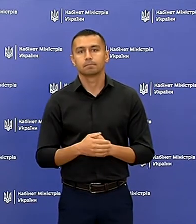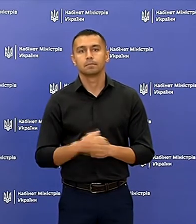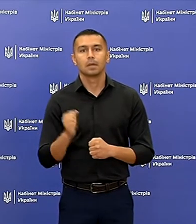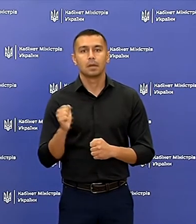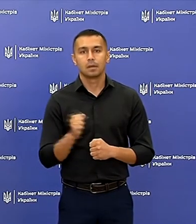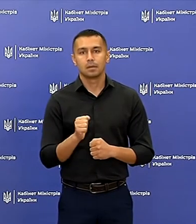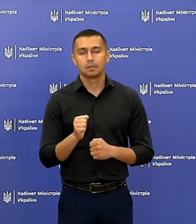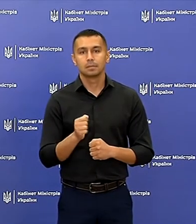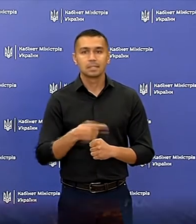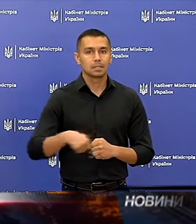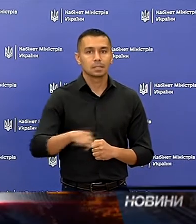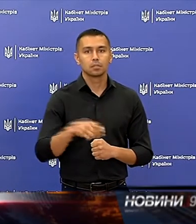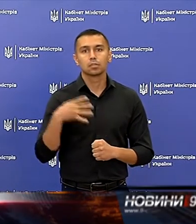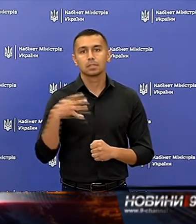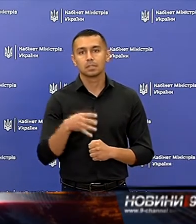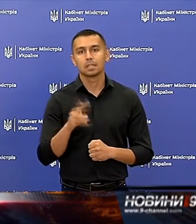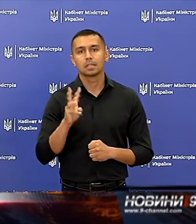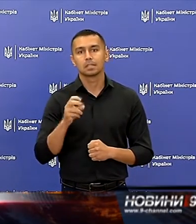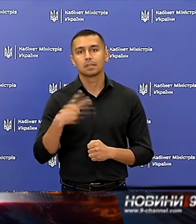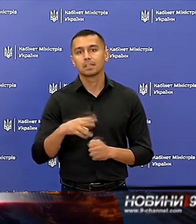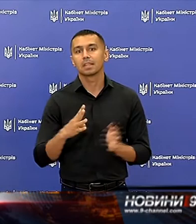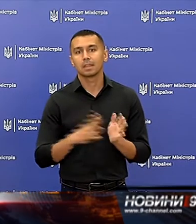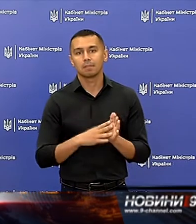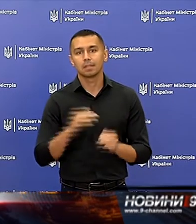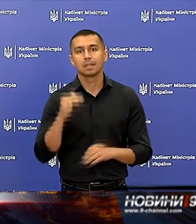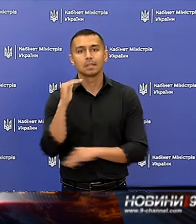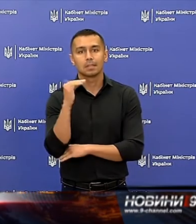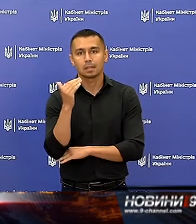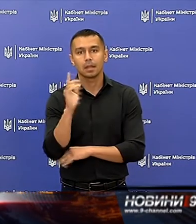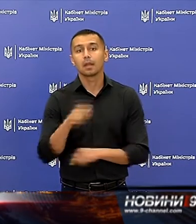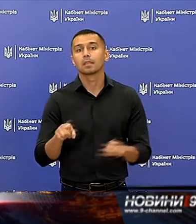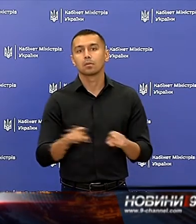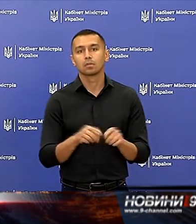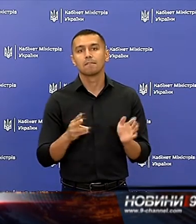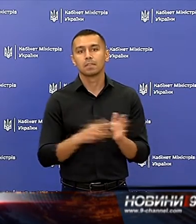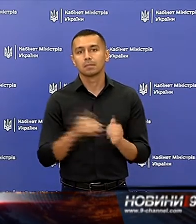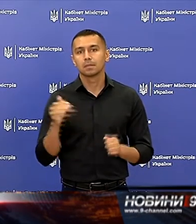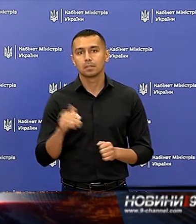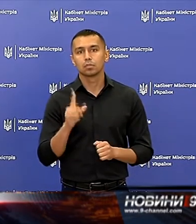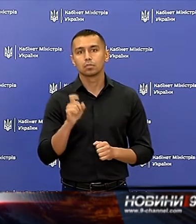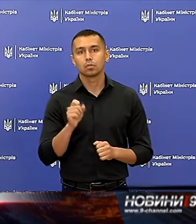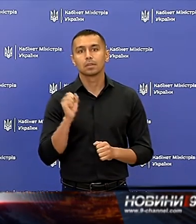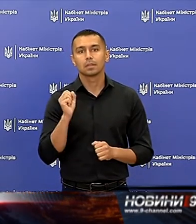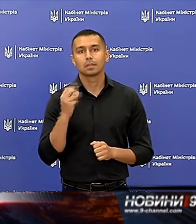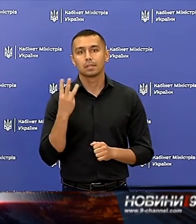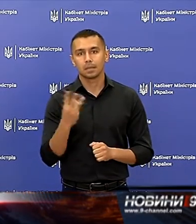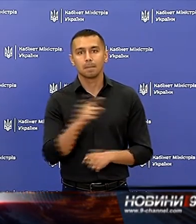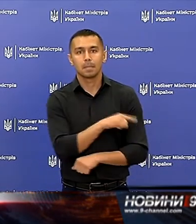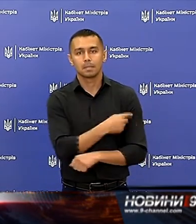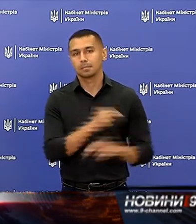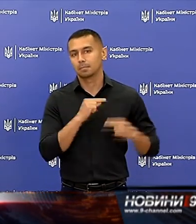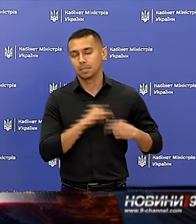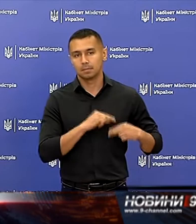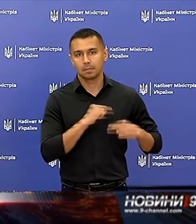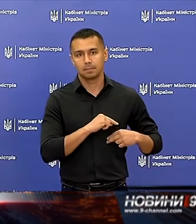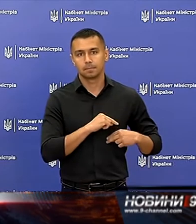З них 4329 дітей, а також 8103 медичних працівника.